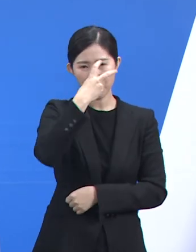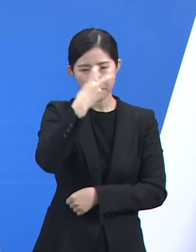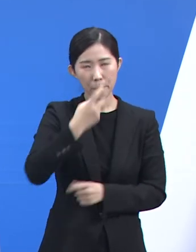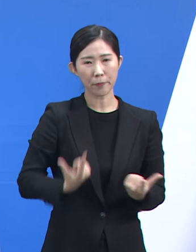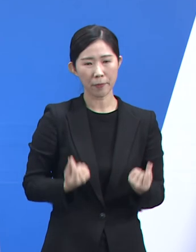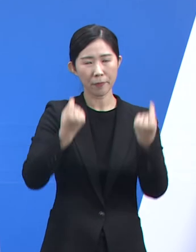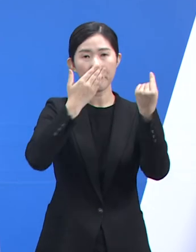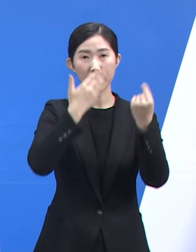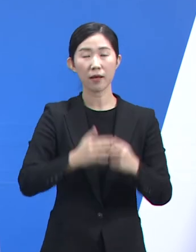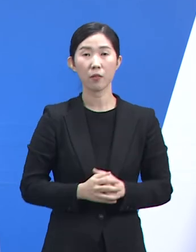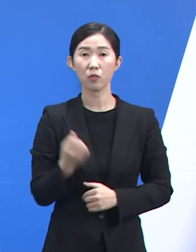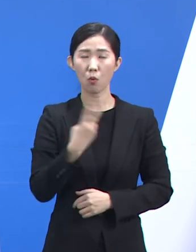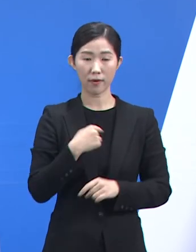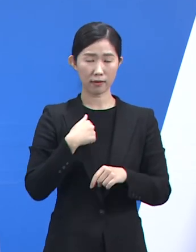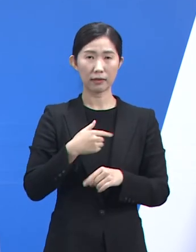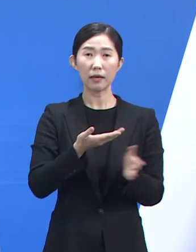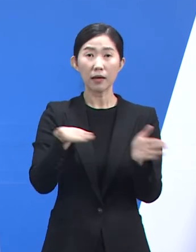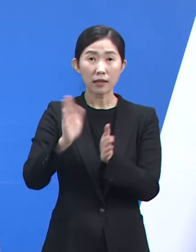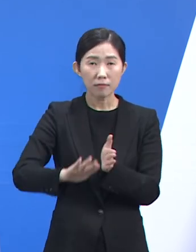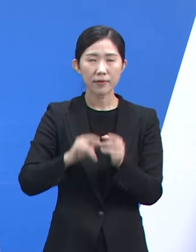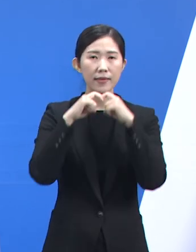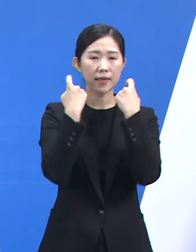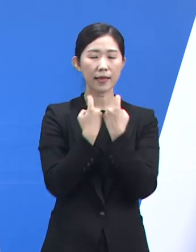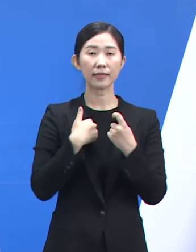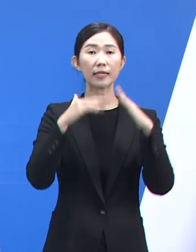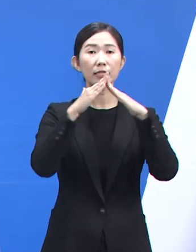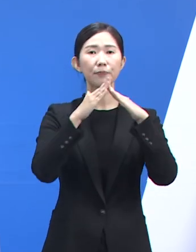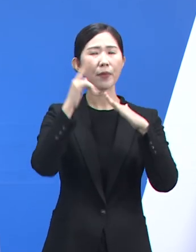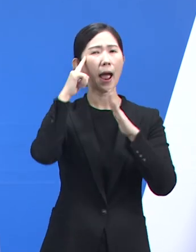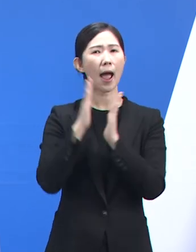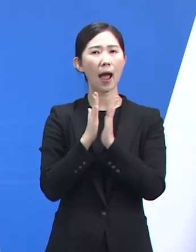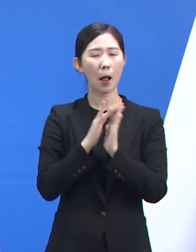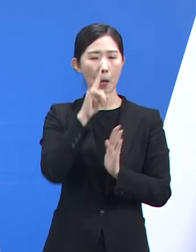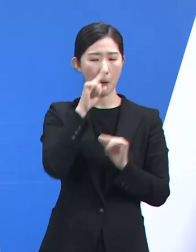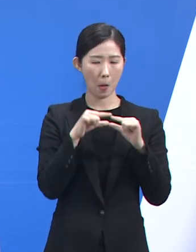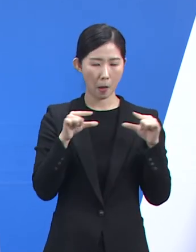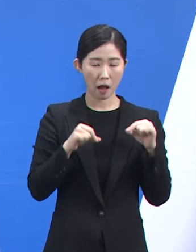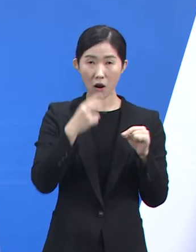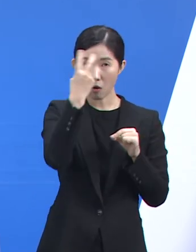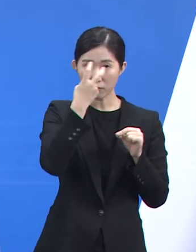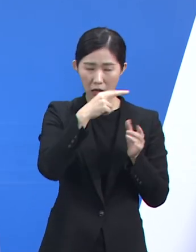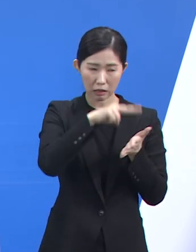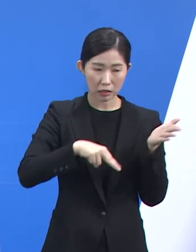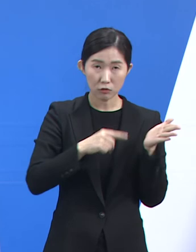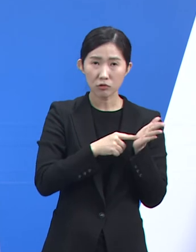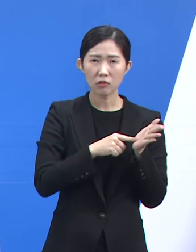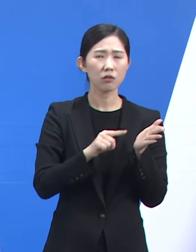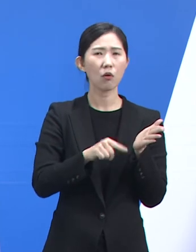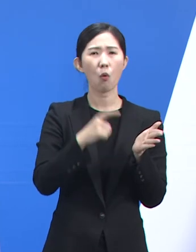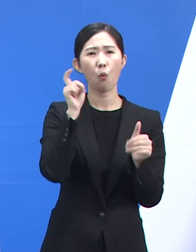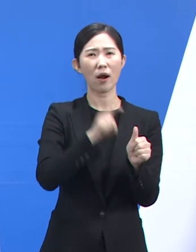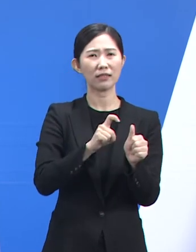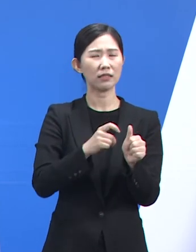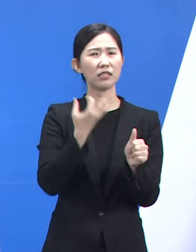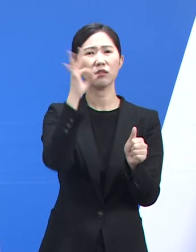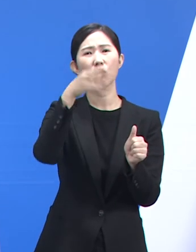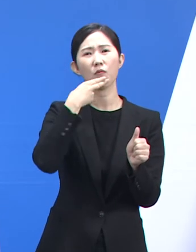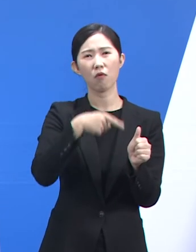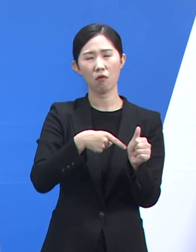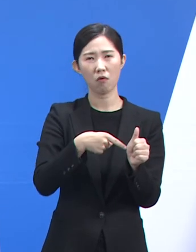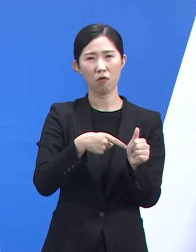다만 개인이 칩이나 선별진로소 등에서 직접하는 신속항원검사 양성 결과는 확진으로 인정되지 않으니